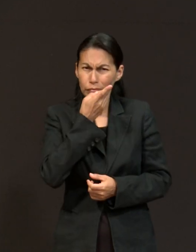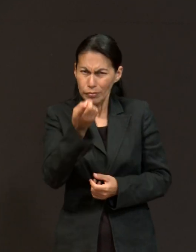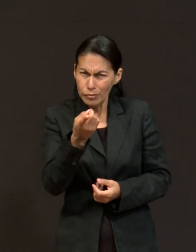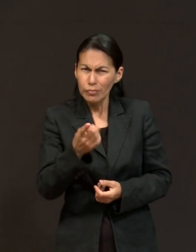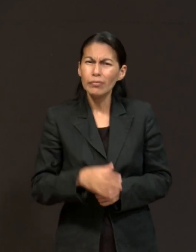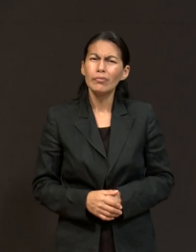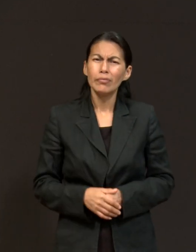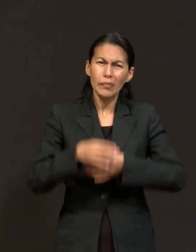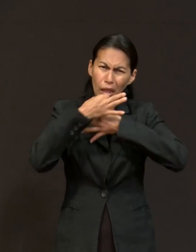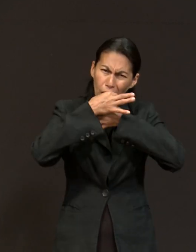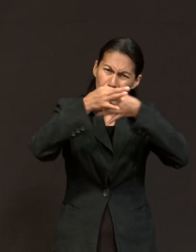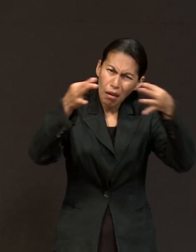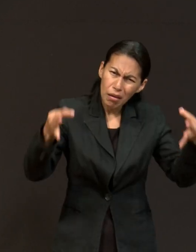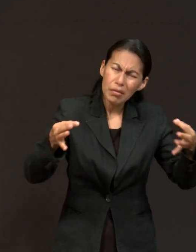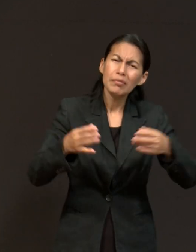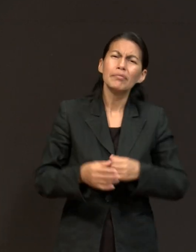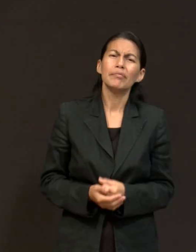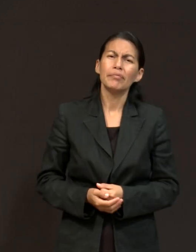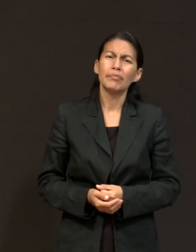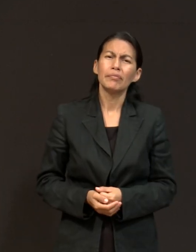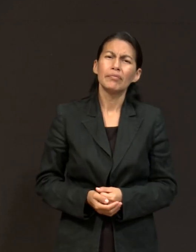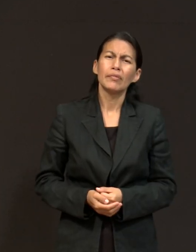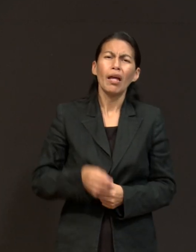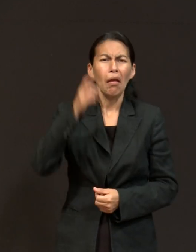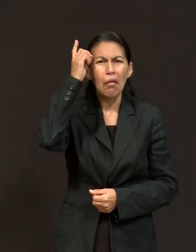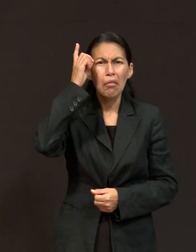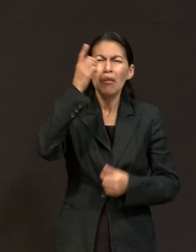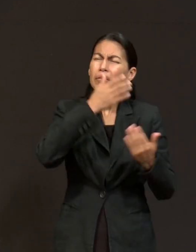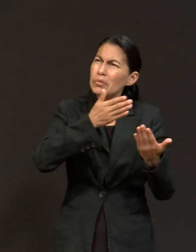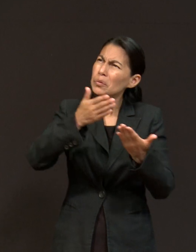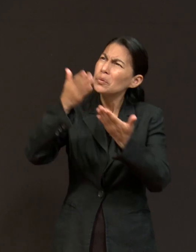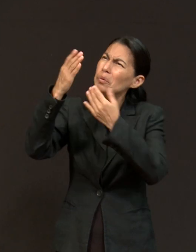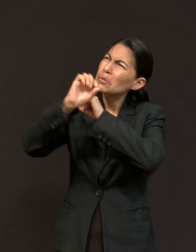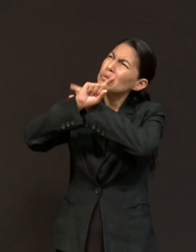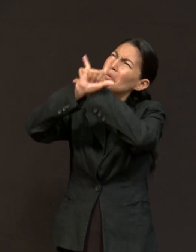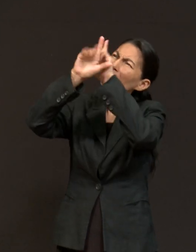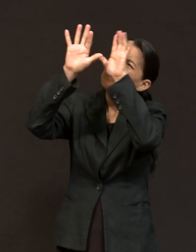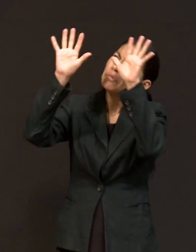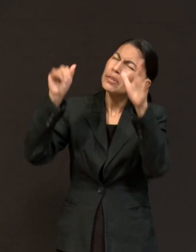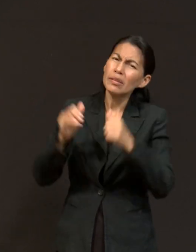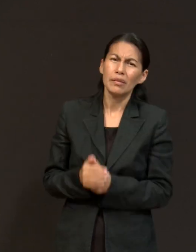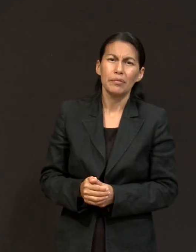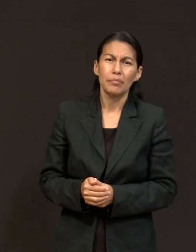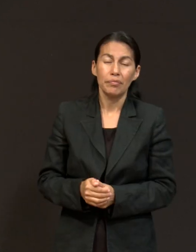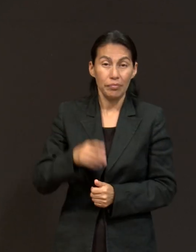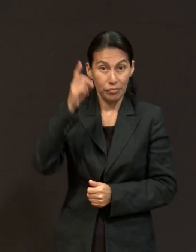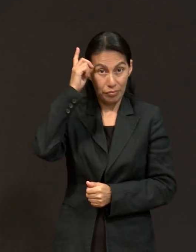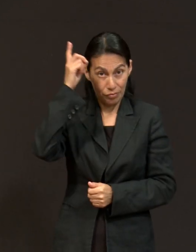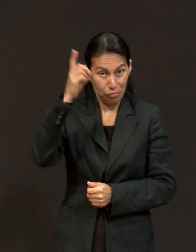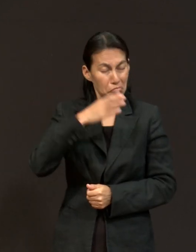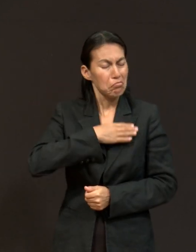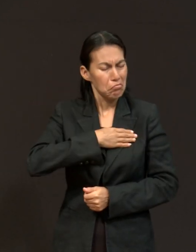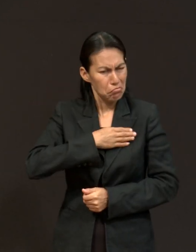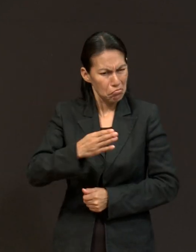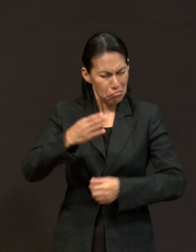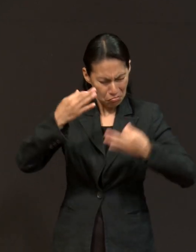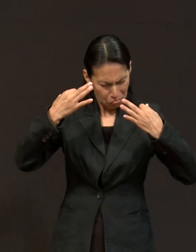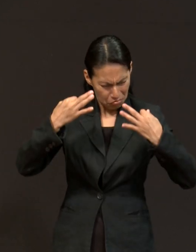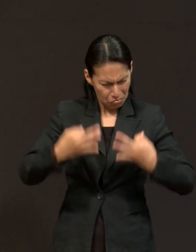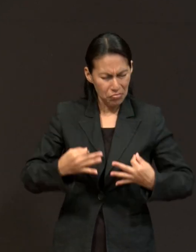públicalo, dalo a conocer, glorifica a Dios en público, porque Dios es bueno en gran manera,